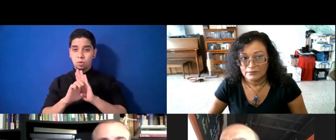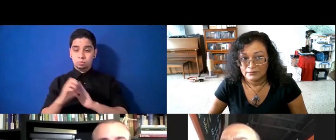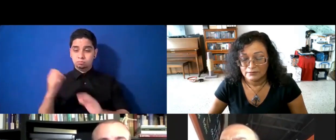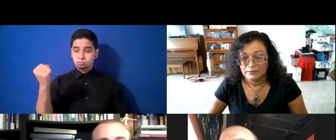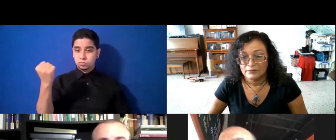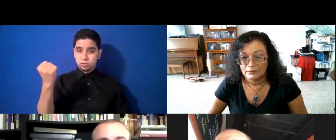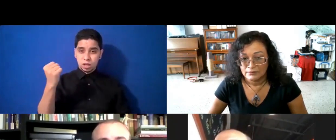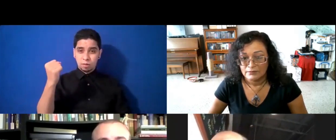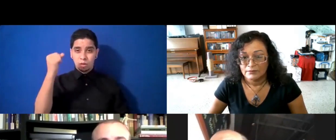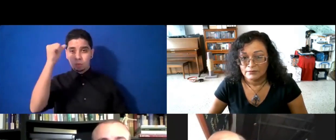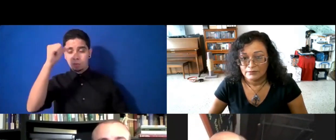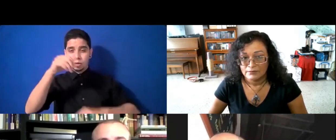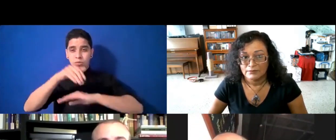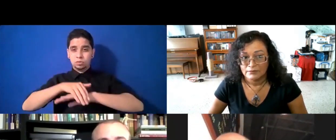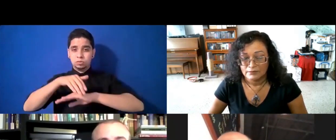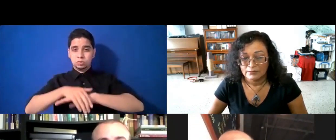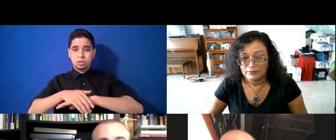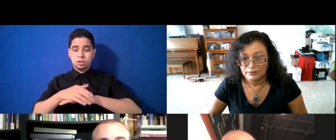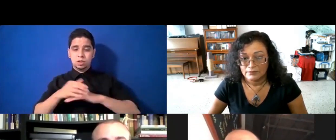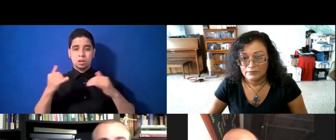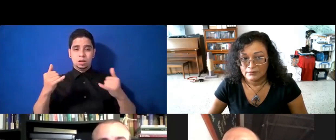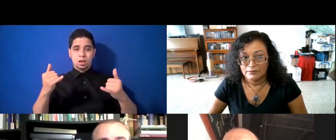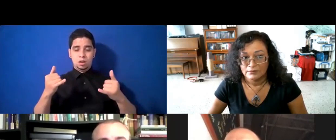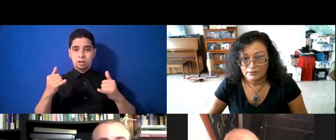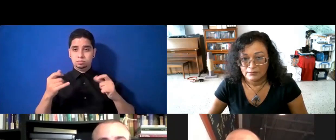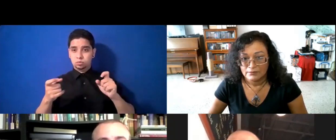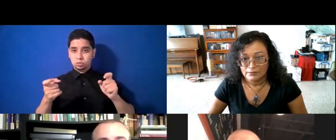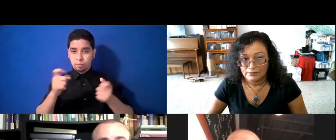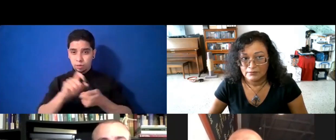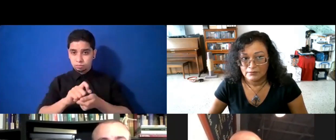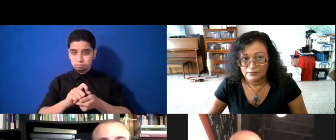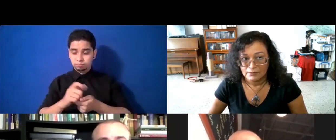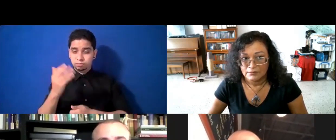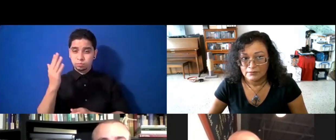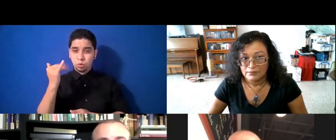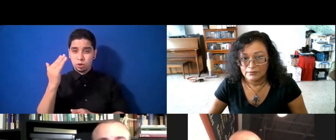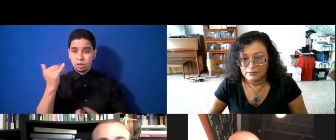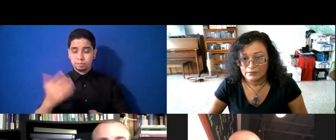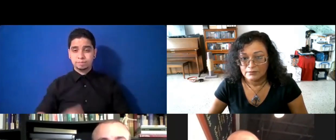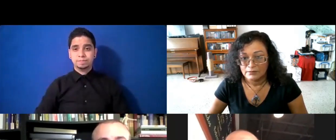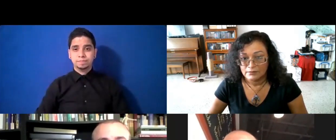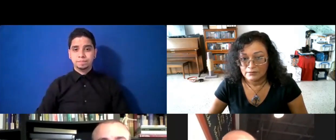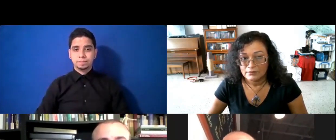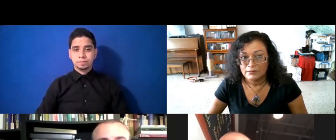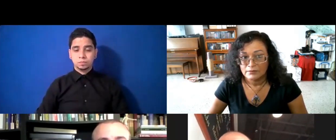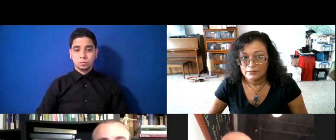noches, pues ahora, se ha trastocado, bastante, porque, desde que abrimos el negocio, pues, se,